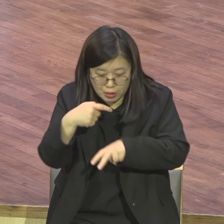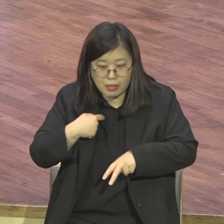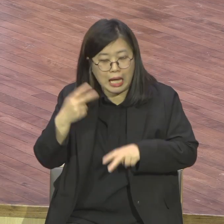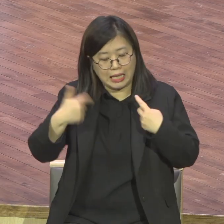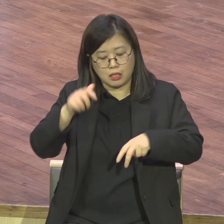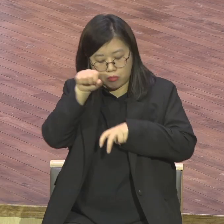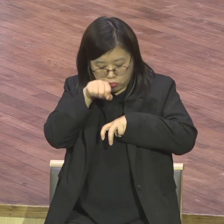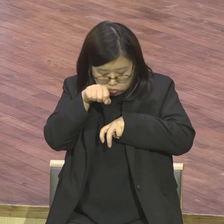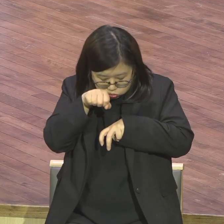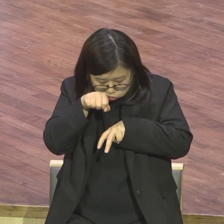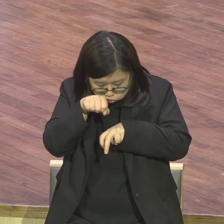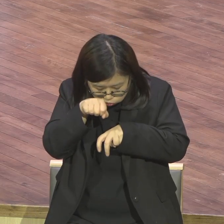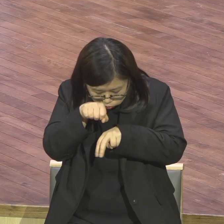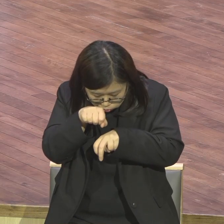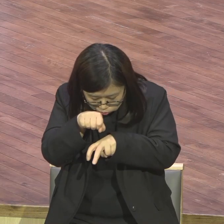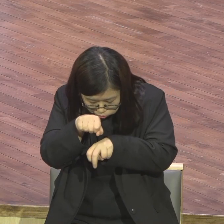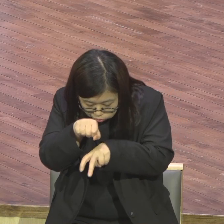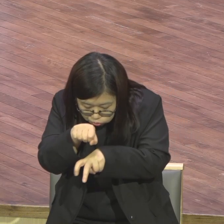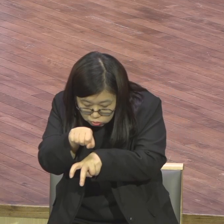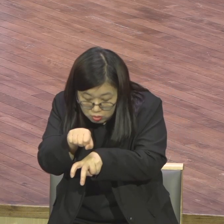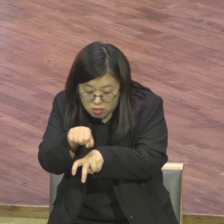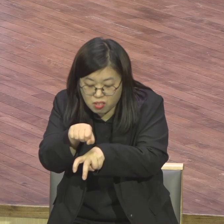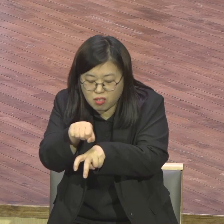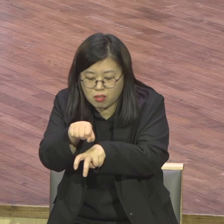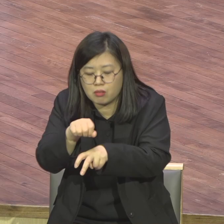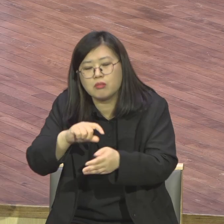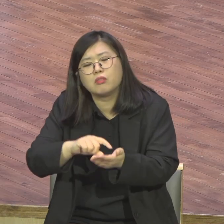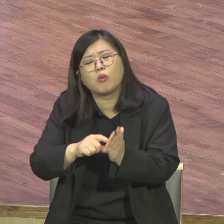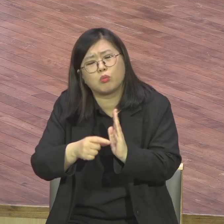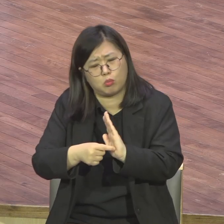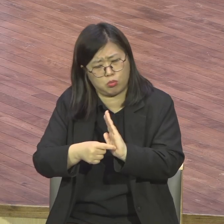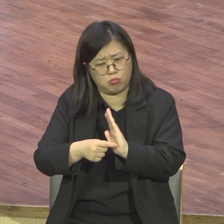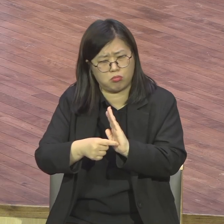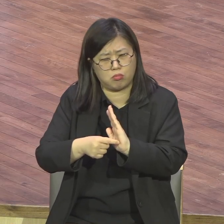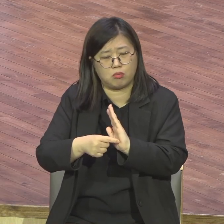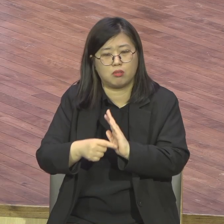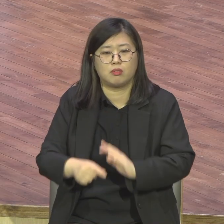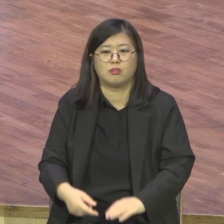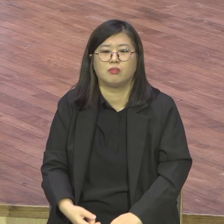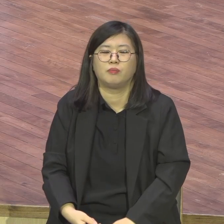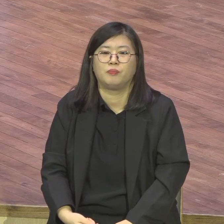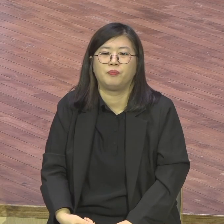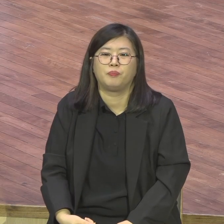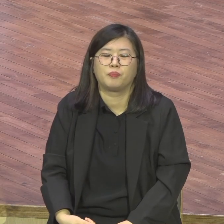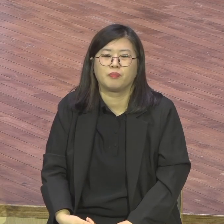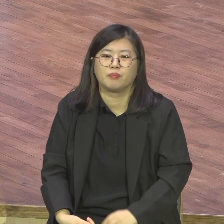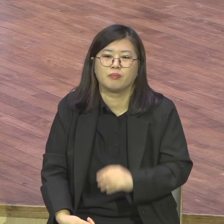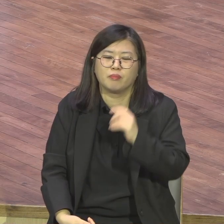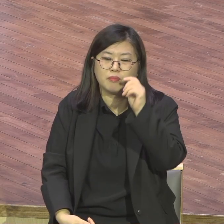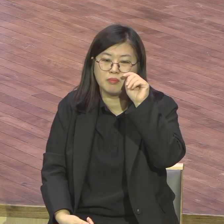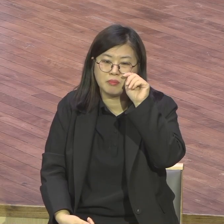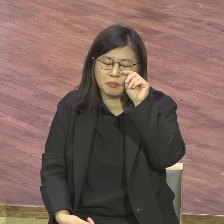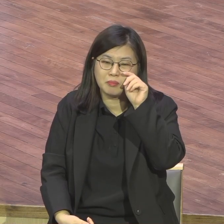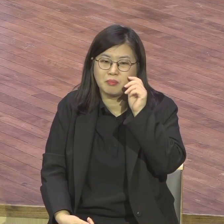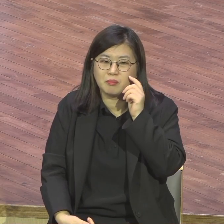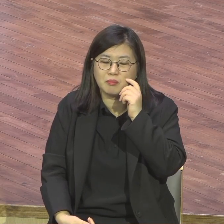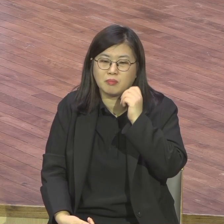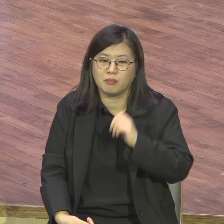말도 못합니다 저의 친구들이 저를 내가 목회범